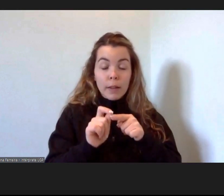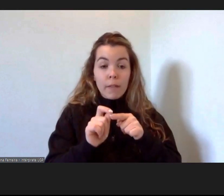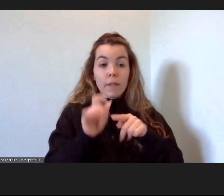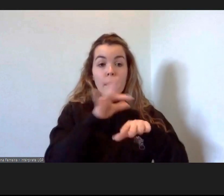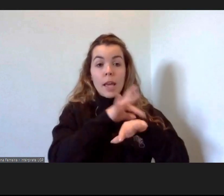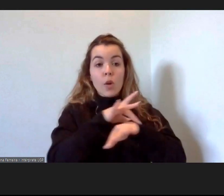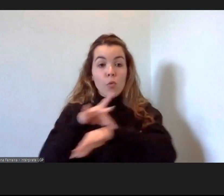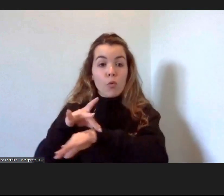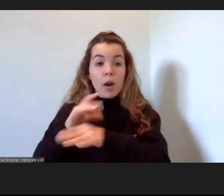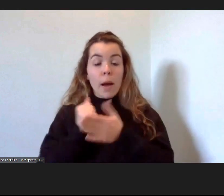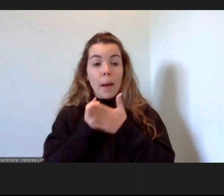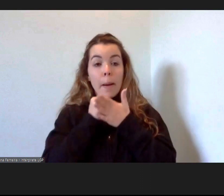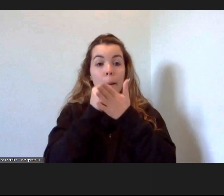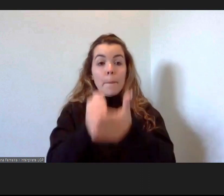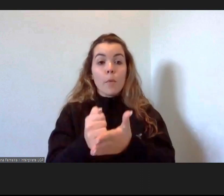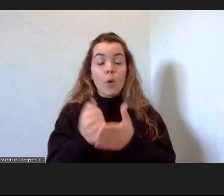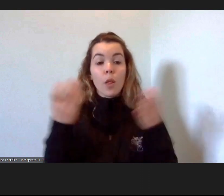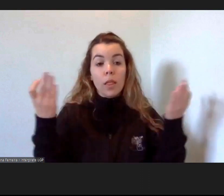apoiam, de facto,